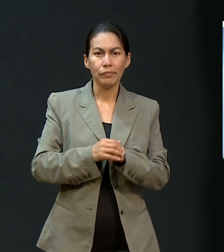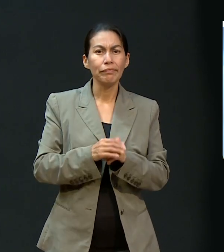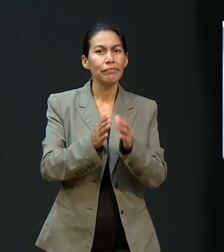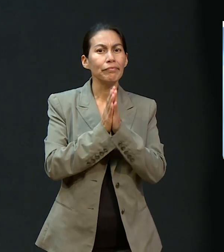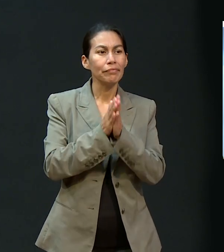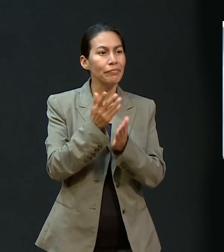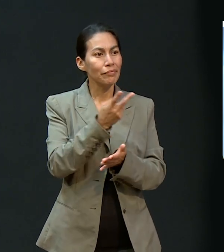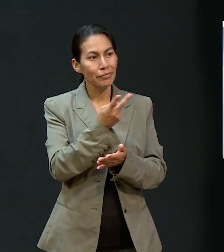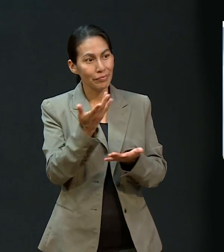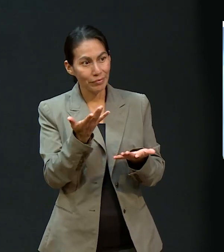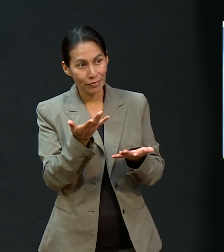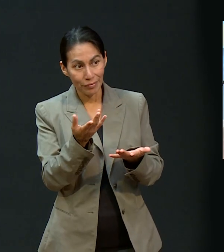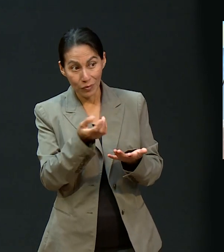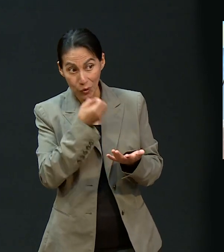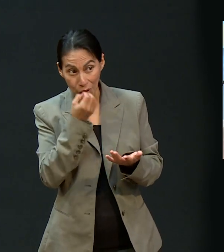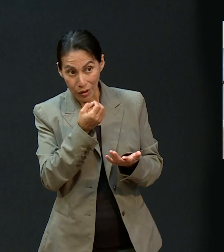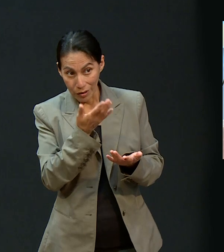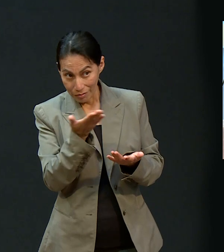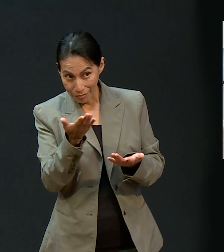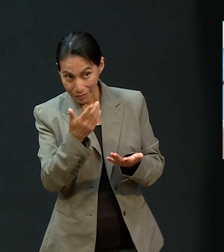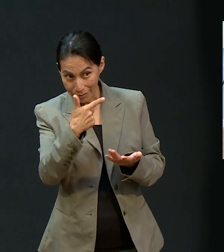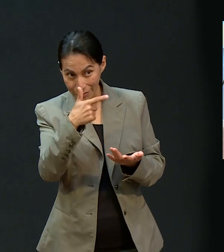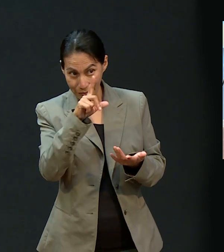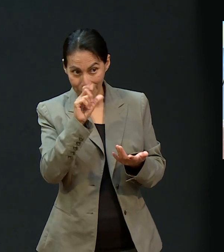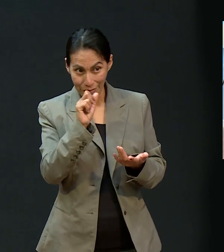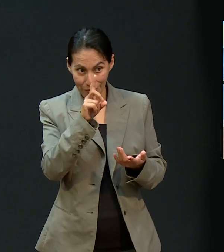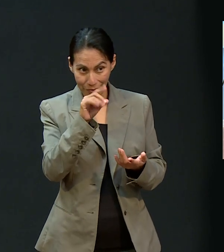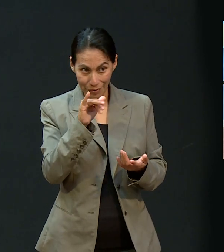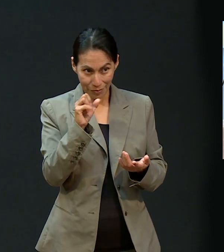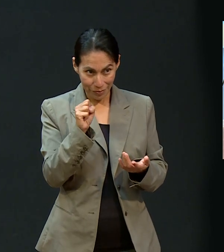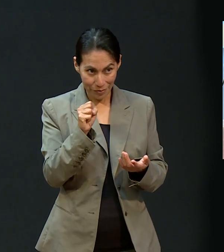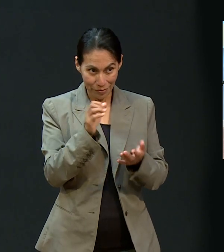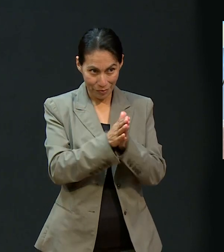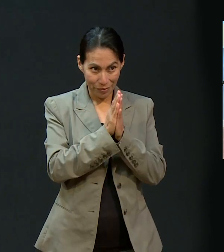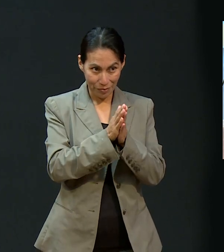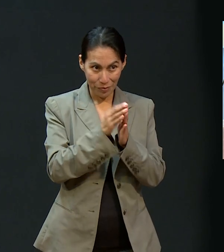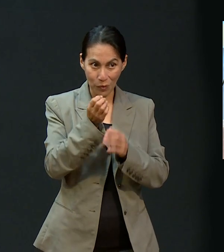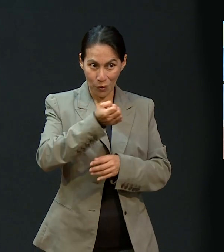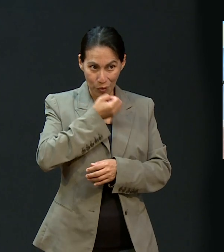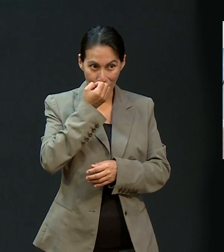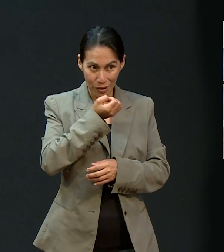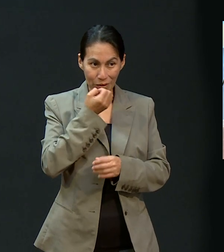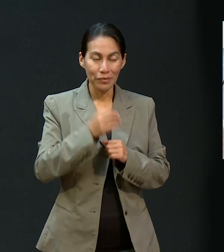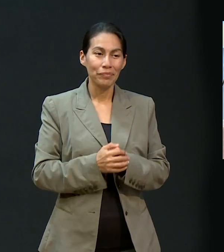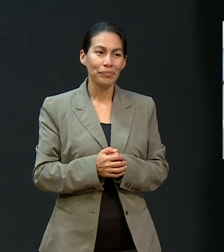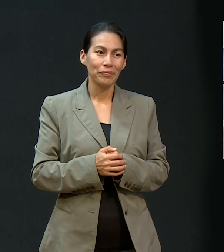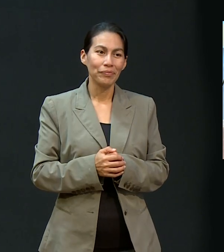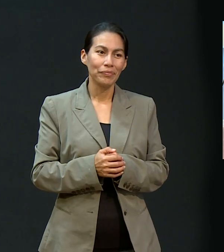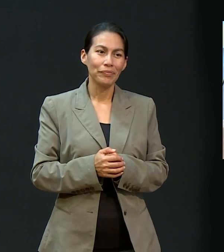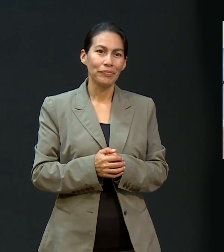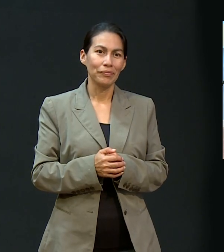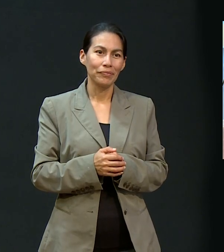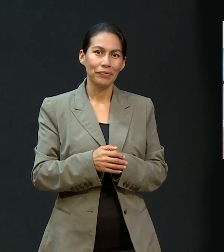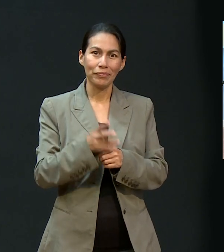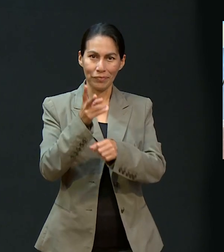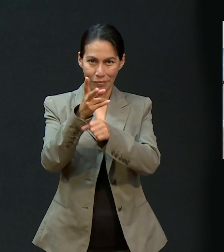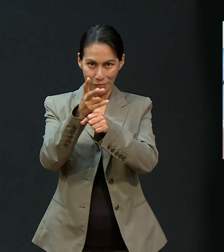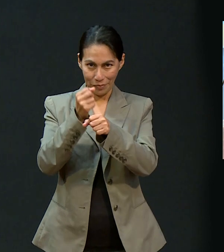Así que le voy a pedir a algunos de ustedes dos, creo que Gladys, nos puedes dirigir en oración.